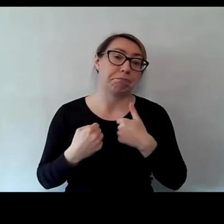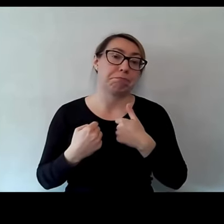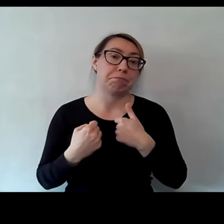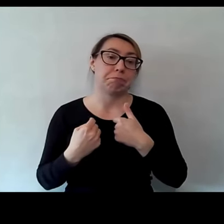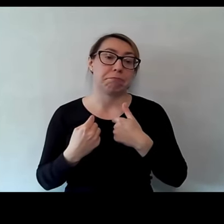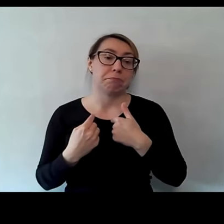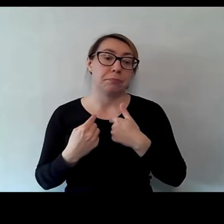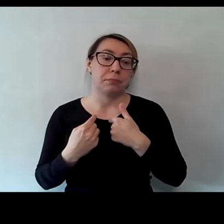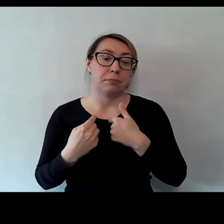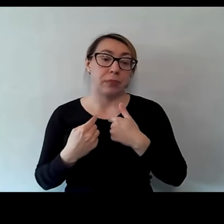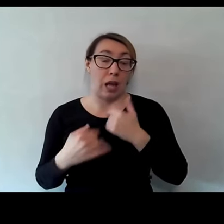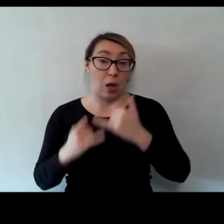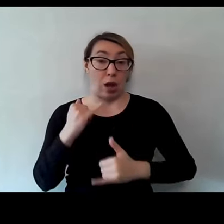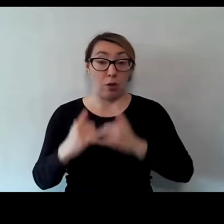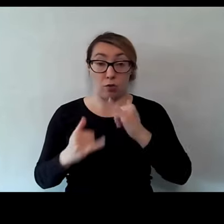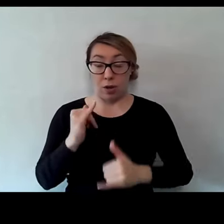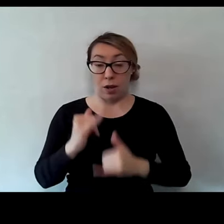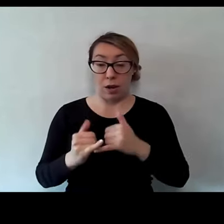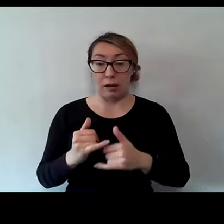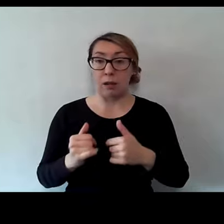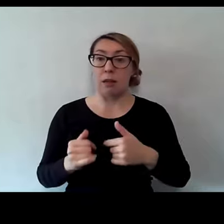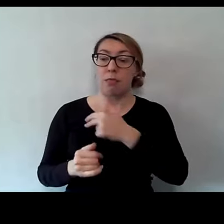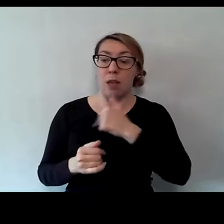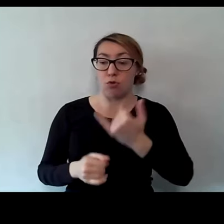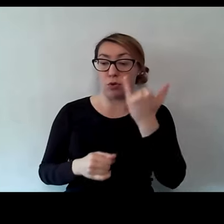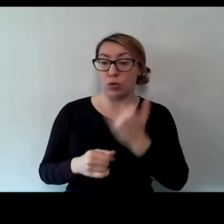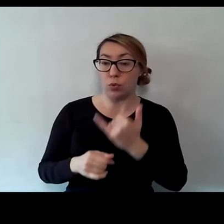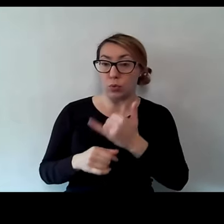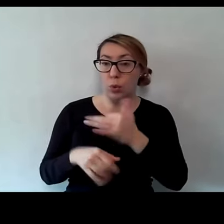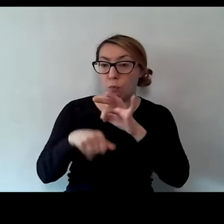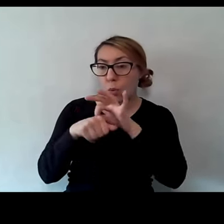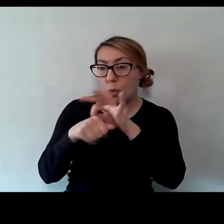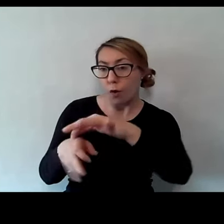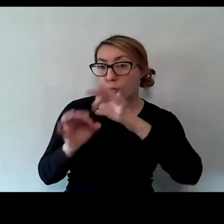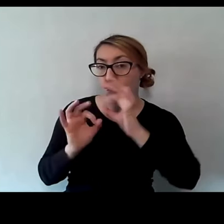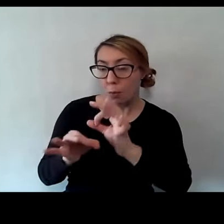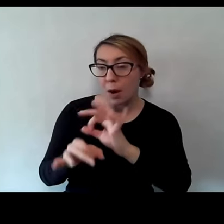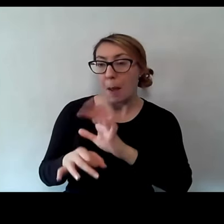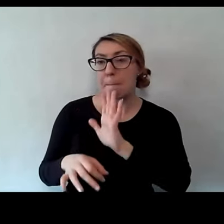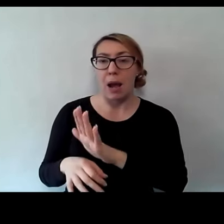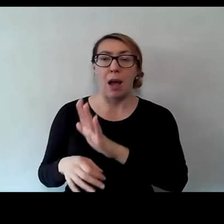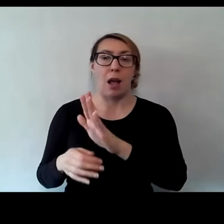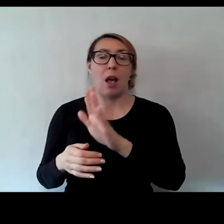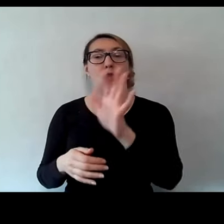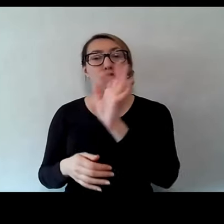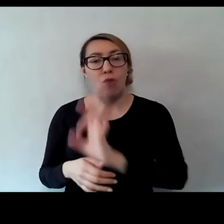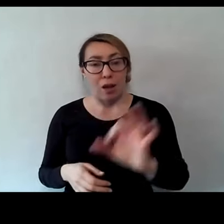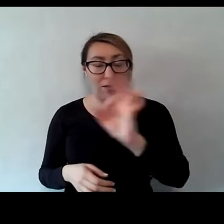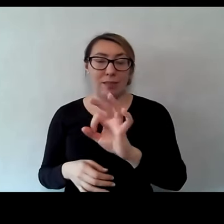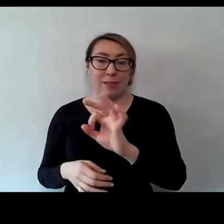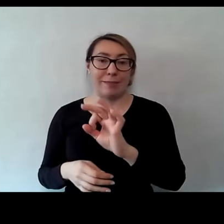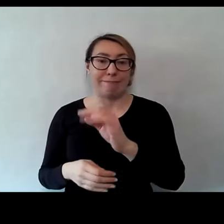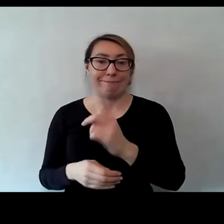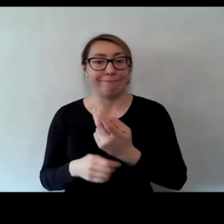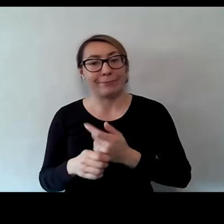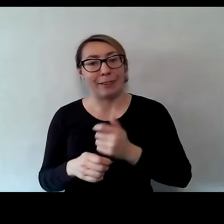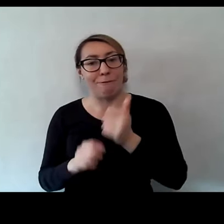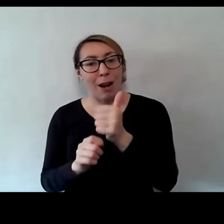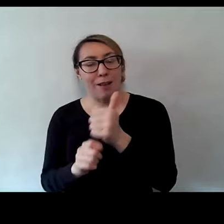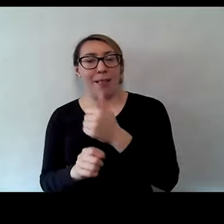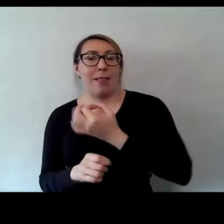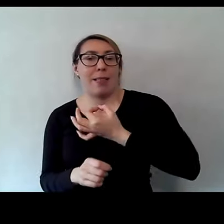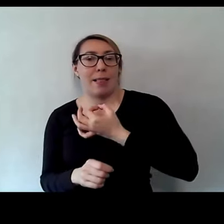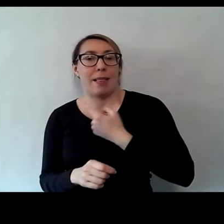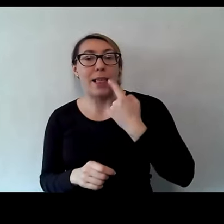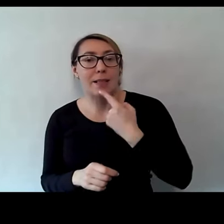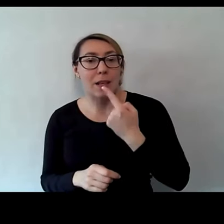dobrze pokierujemy dzieckiem, to ono ma szansę wejść w kompetencje językowe, ale nie można wychodzić z założenia,